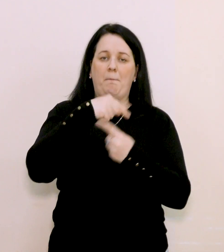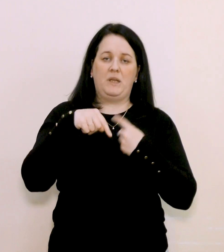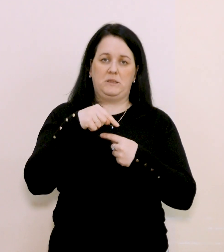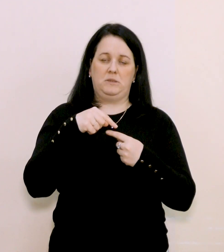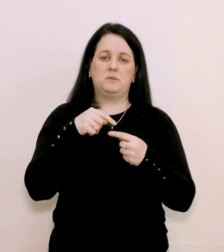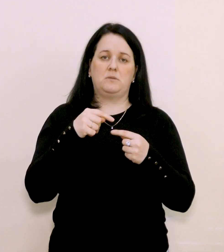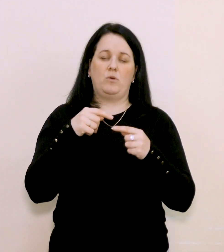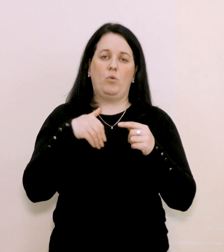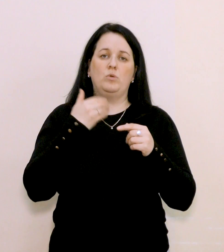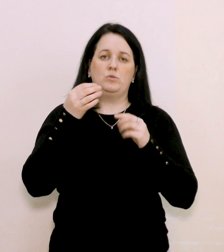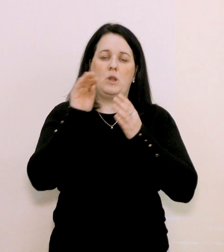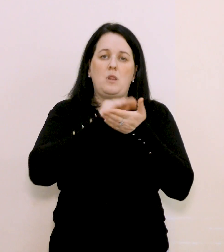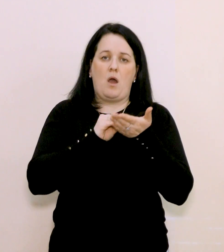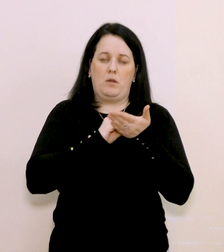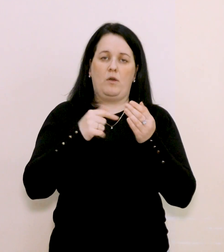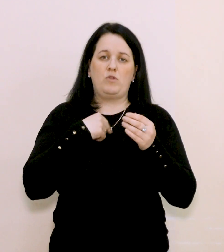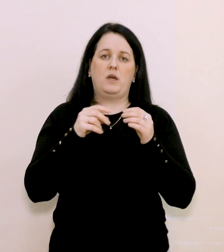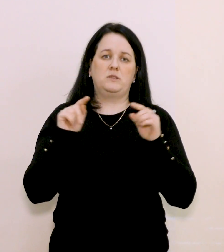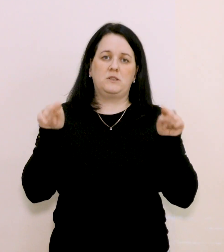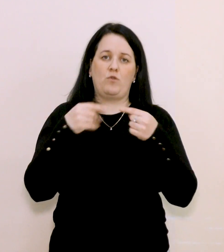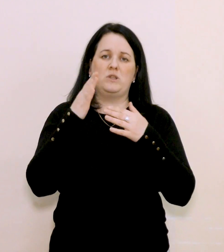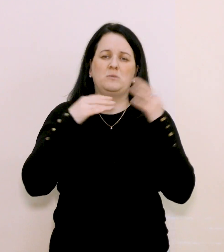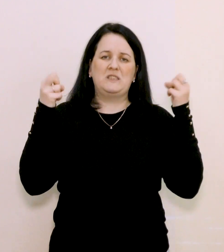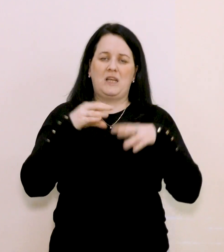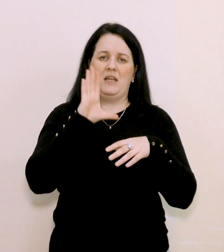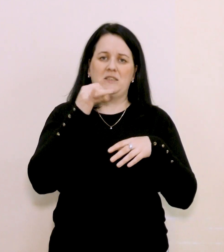до речі, нагадую, у нас створений спеціальний сайт